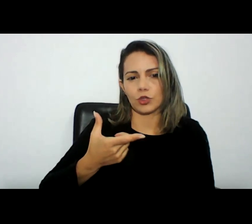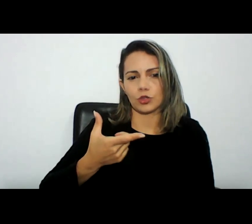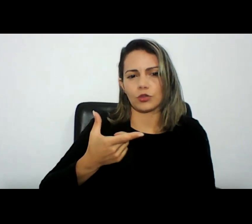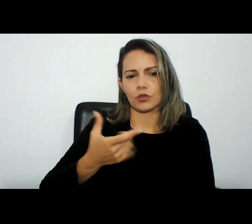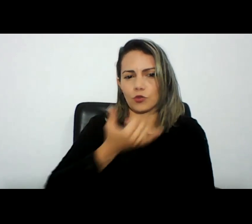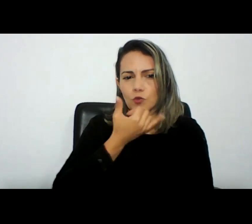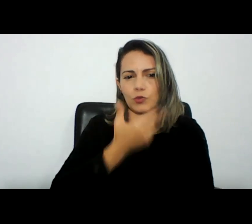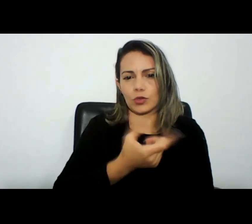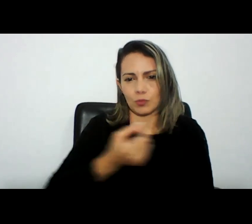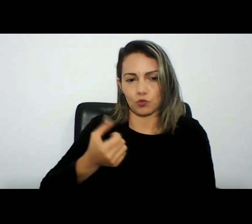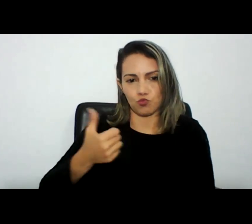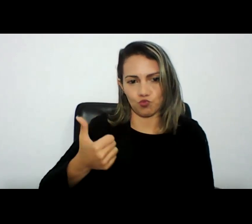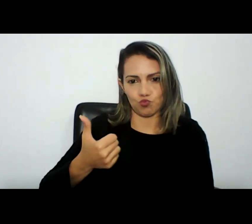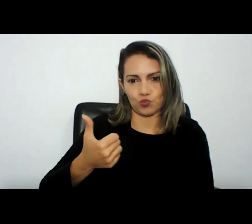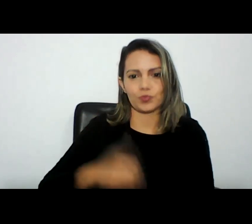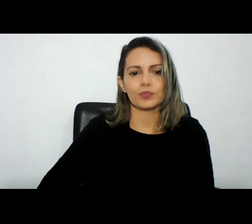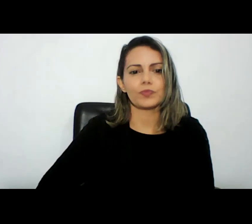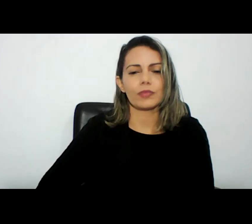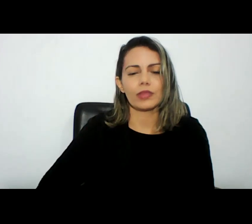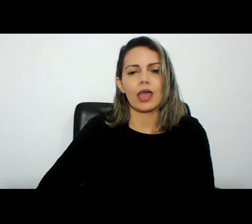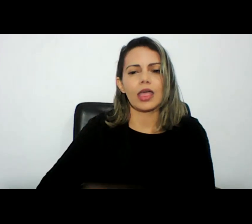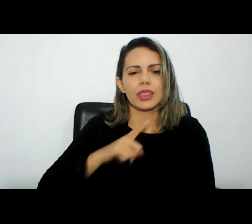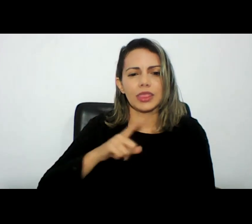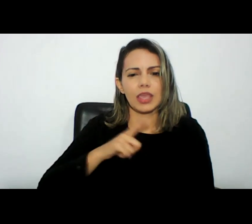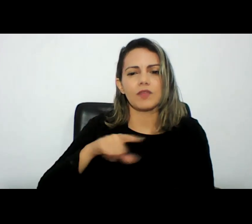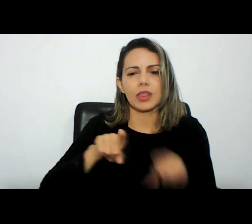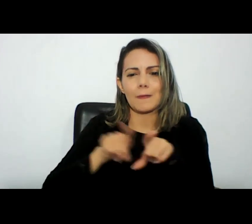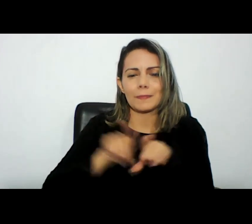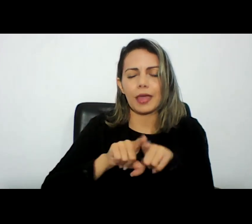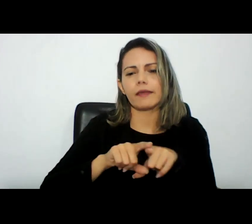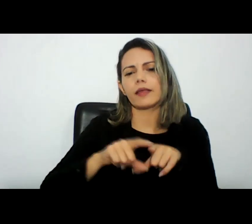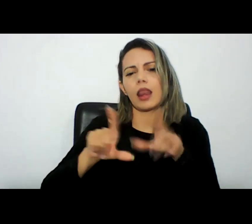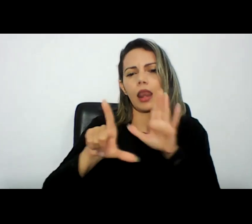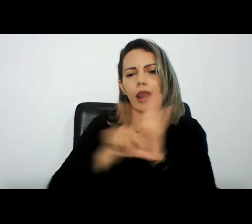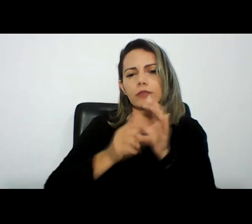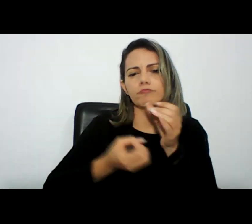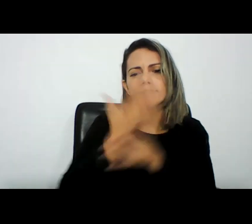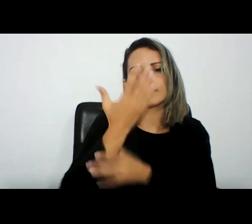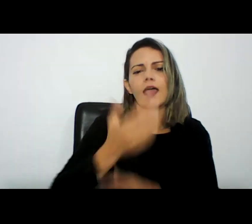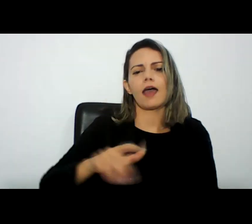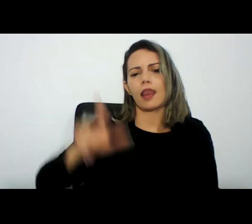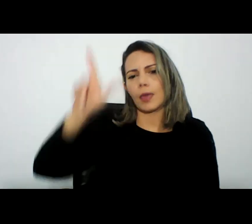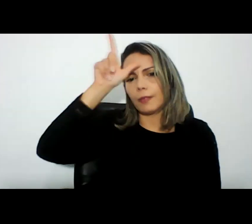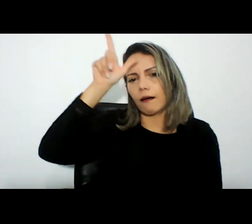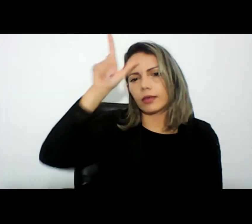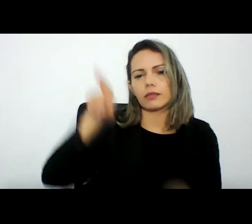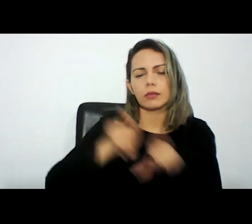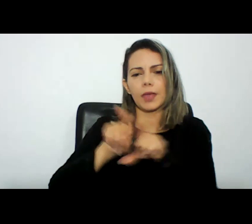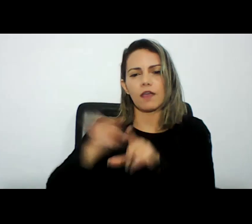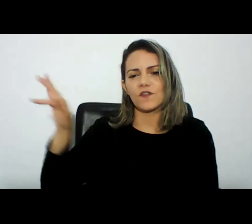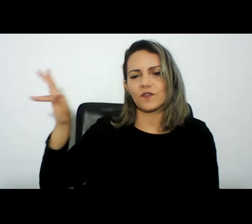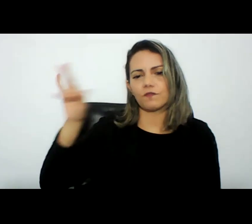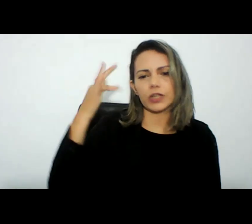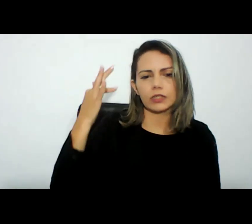a lei complementar 109 de 2009 França em seguida Alemanha Espanha e eu fiquei até surpreso